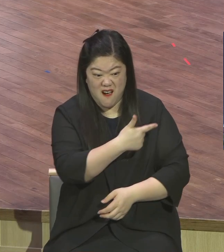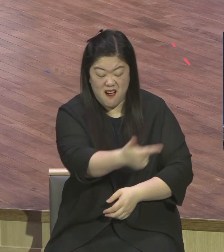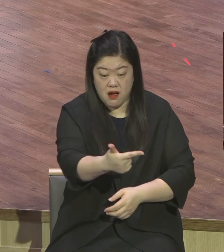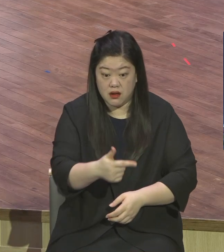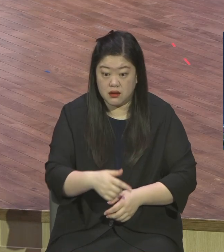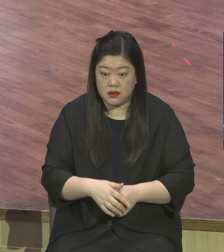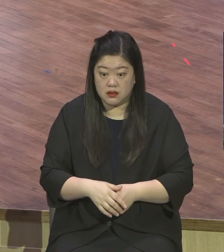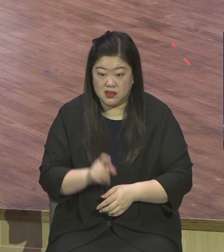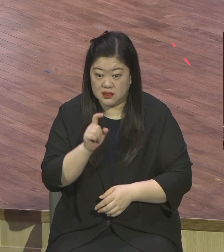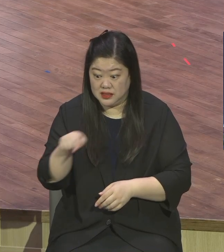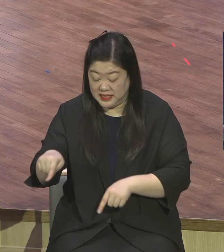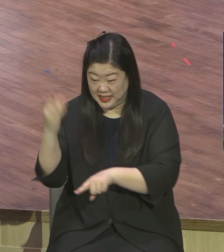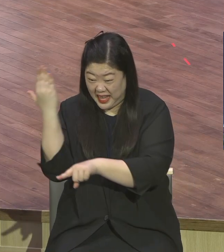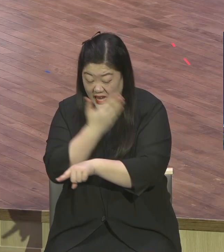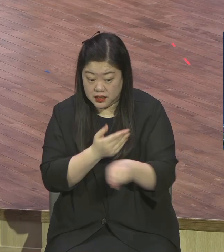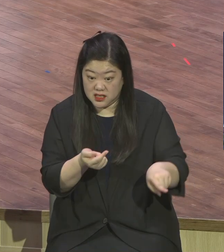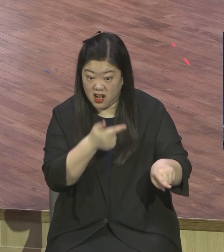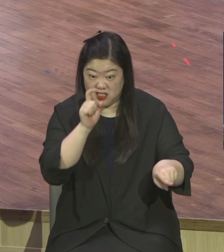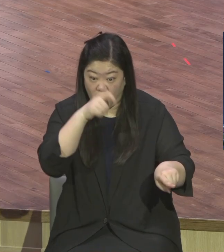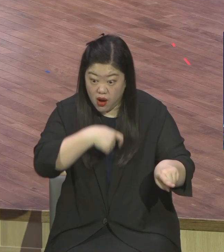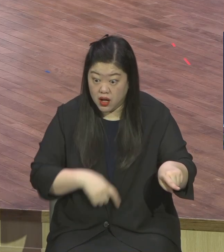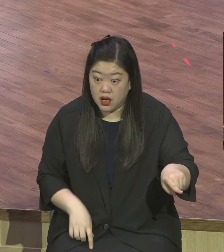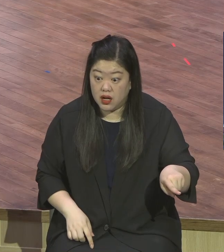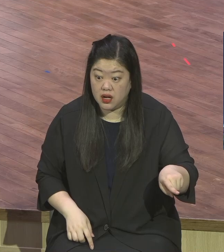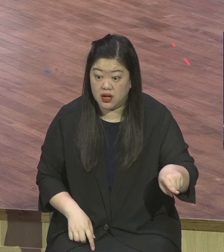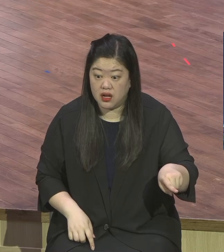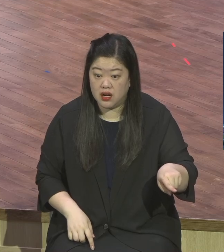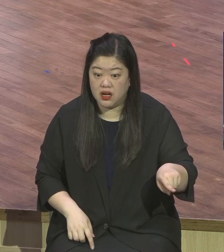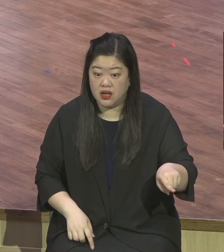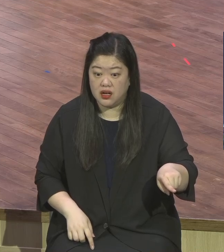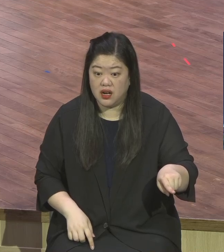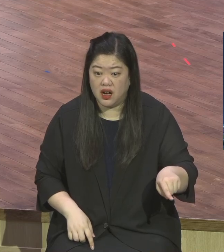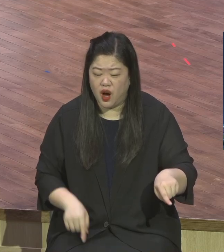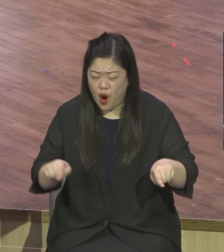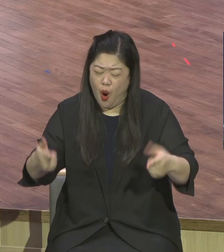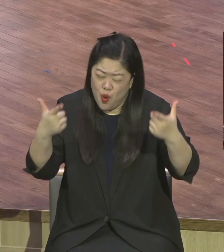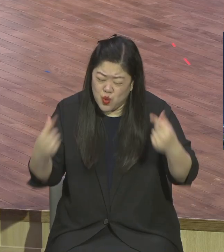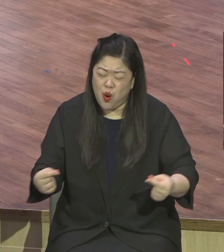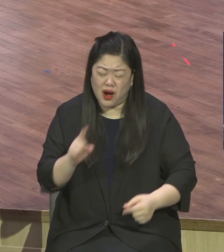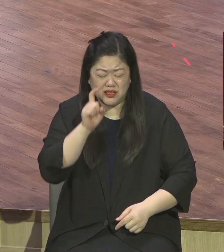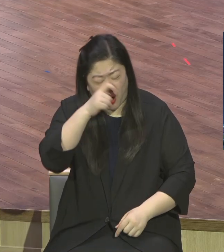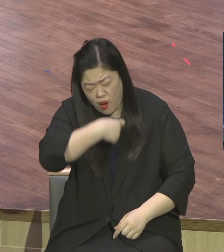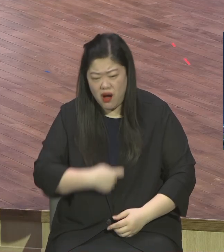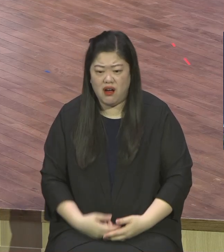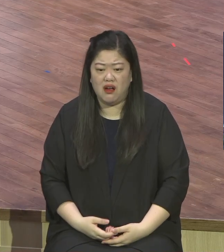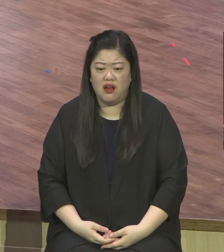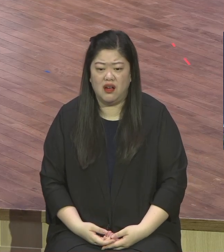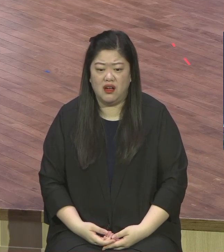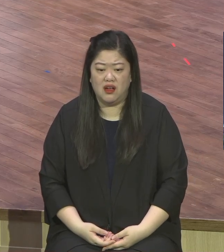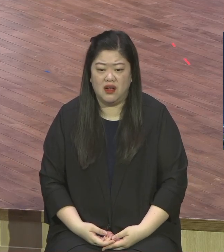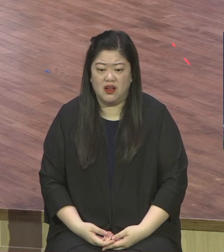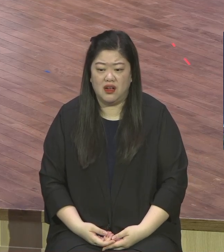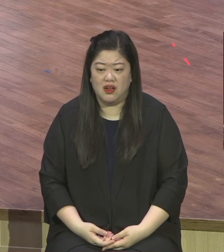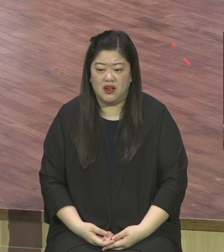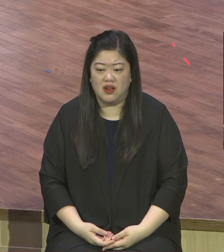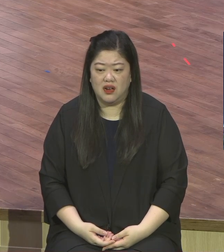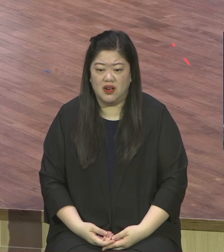난 작게 샀다 너는 많이 샀다 그랬습니까 난 작게 묶고 너는 많이 묻었습니까 그린넨은 똑같아요